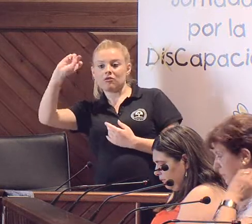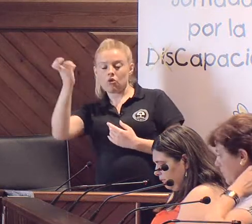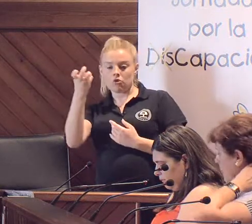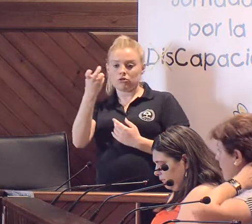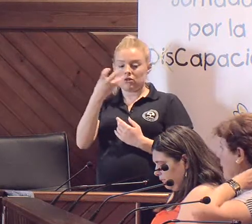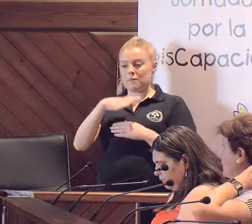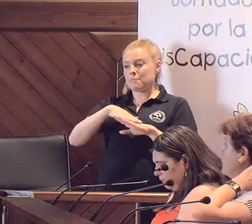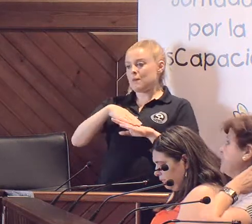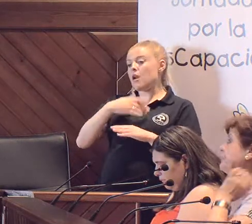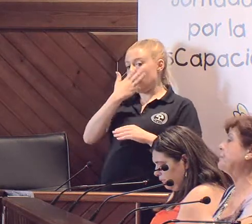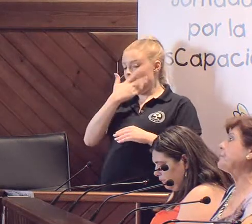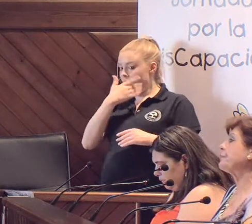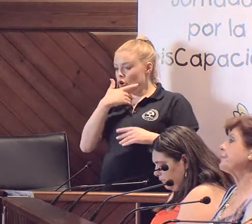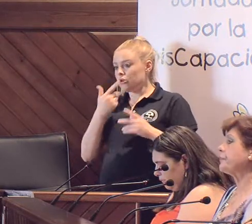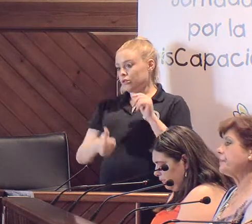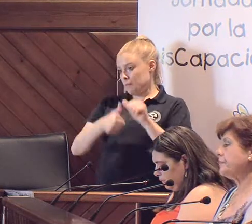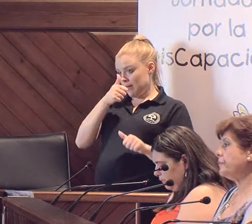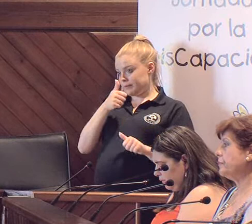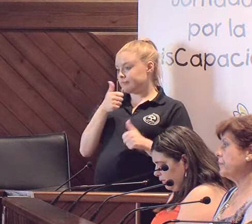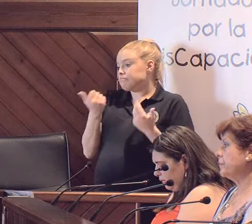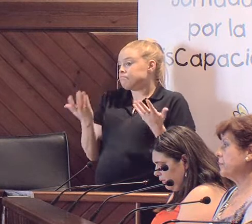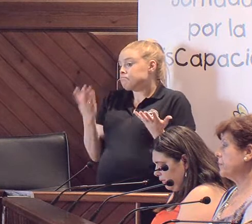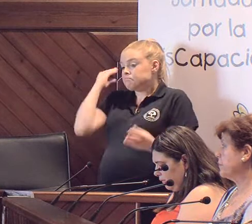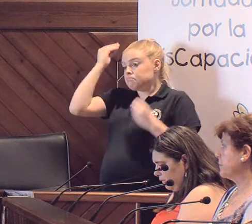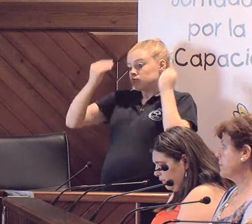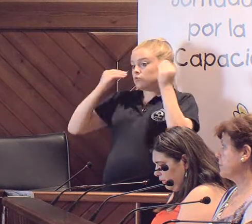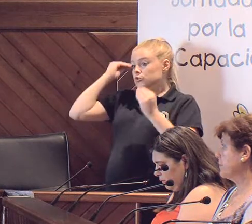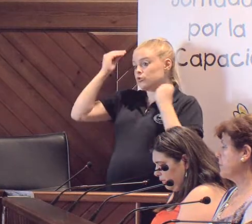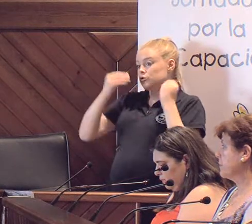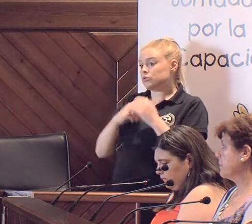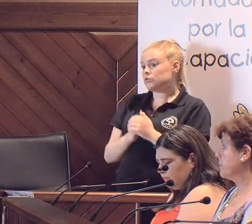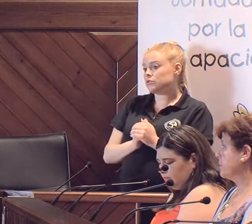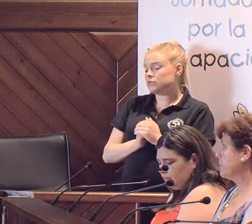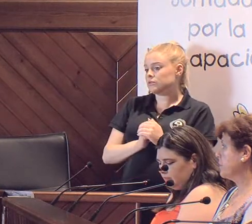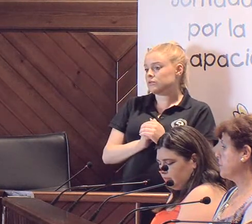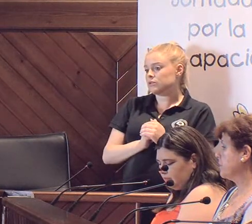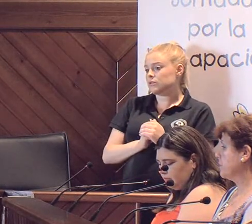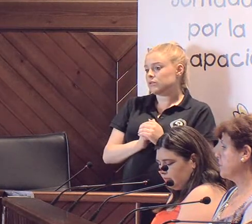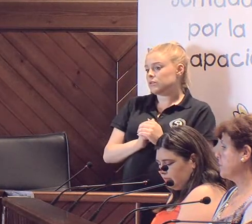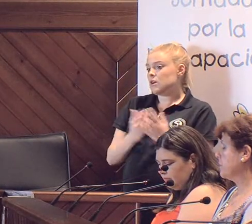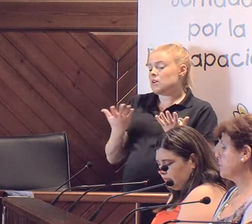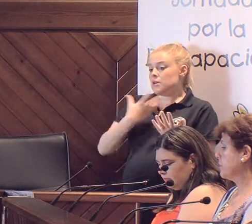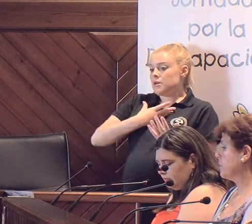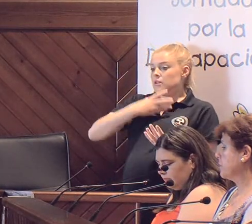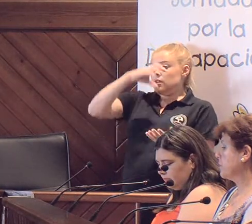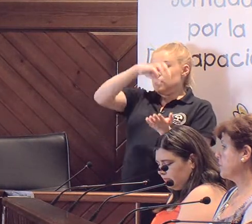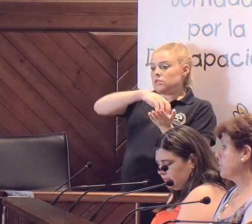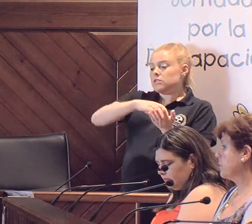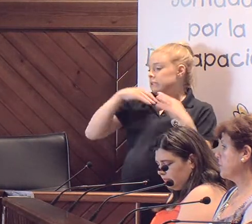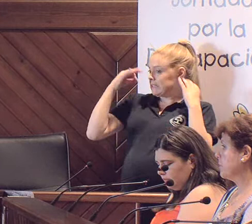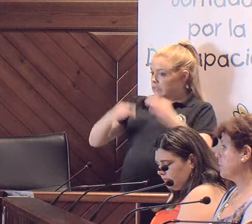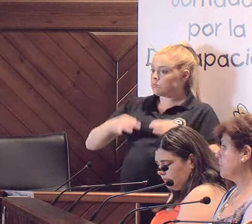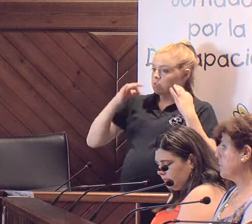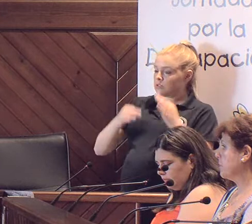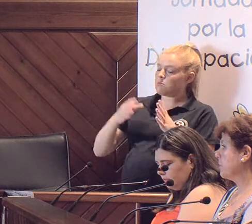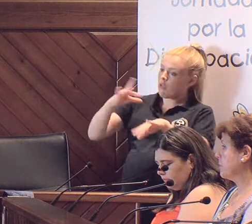el conocimiento de su colectivo. Entonces, bueno, yo creo que desde el ayuntamiento siempre os hemos dado voz, siempre os